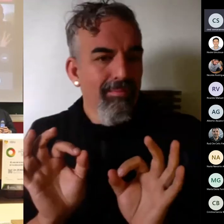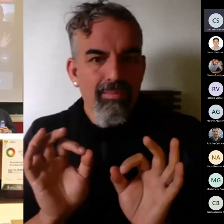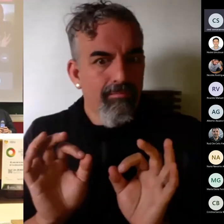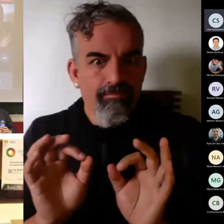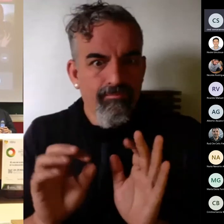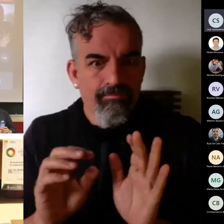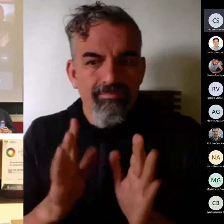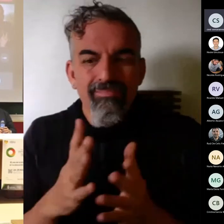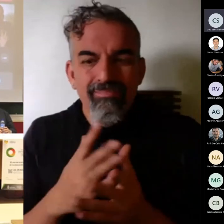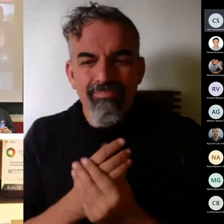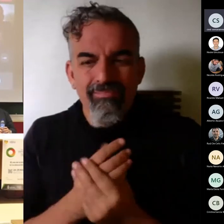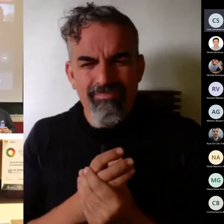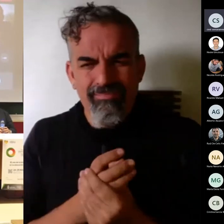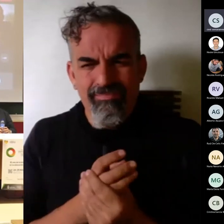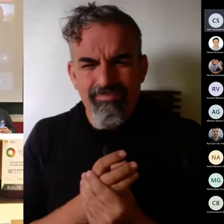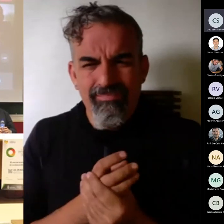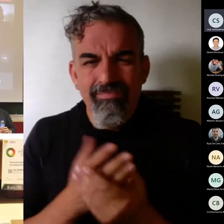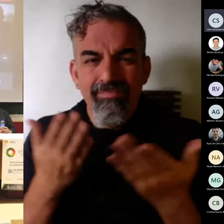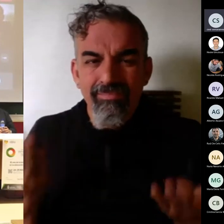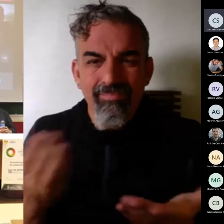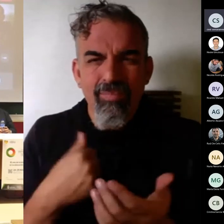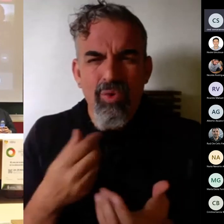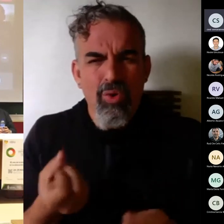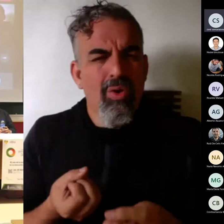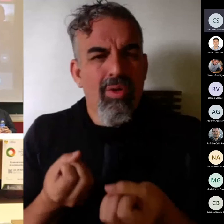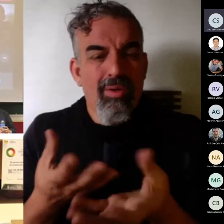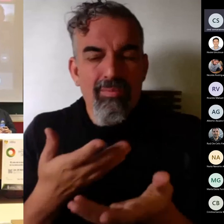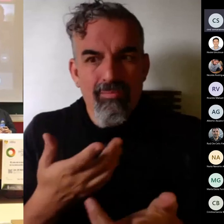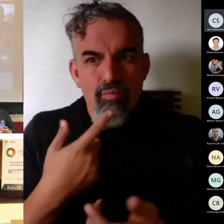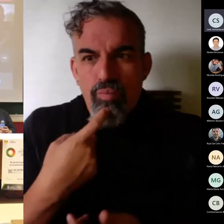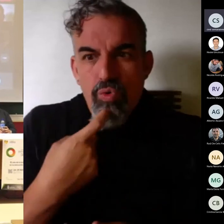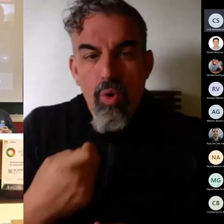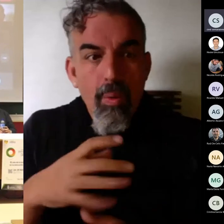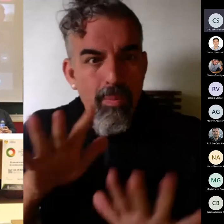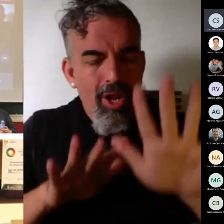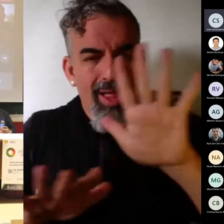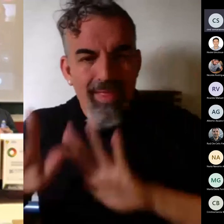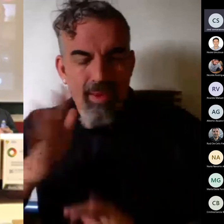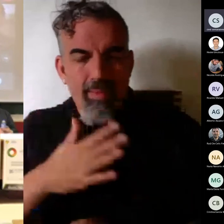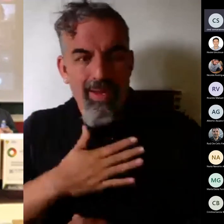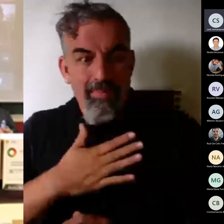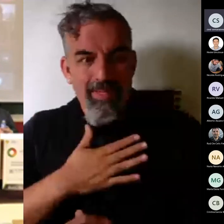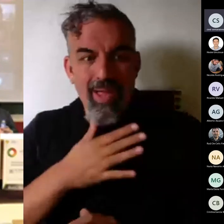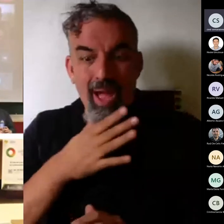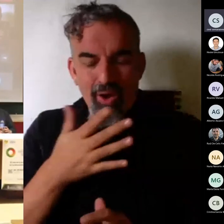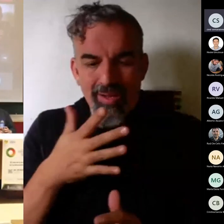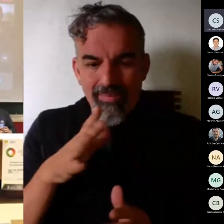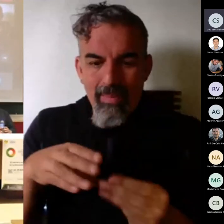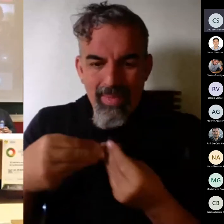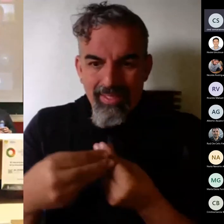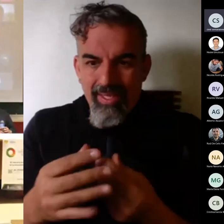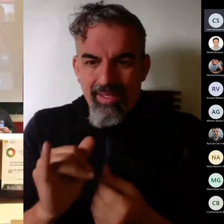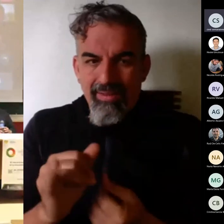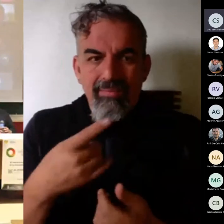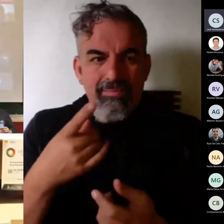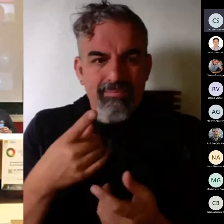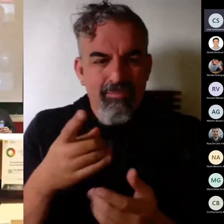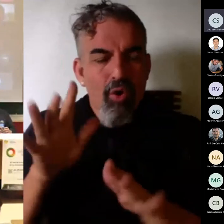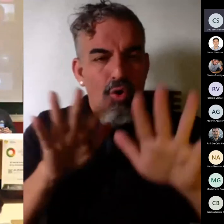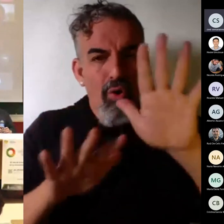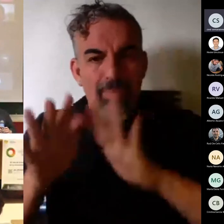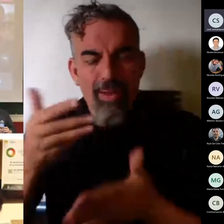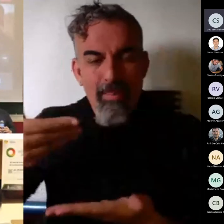por tanto me resulta muy complicada una normativa que tenemos donde se nos pide